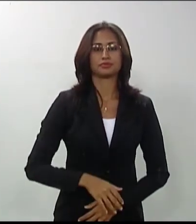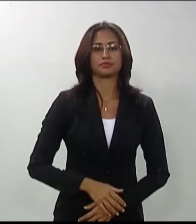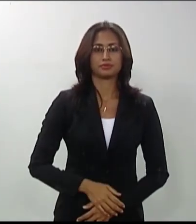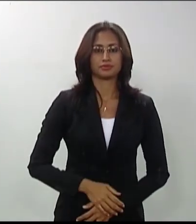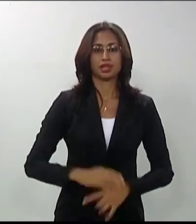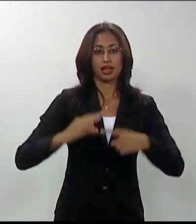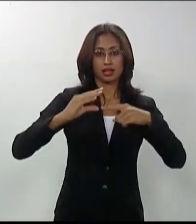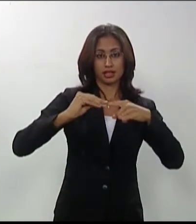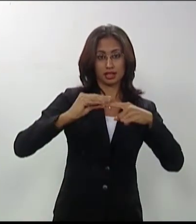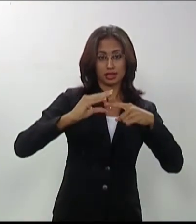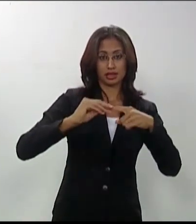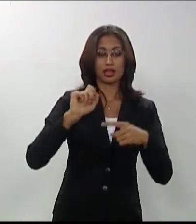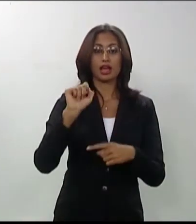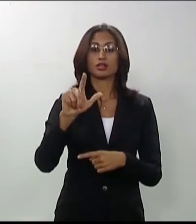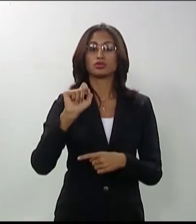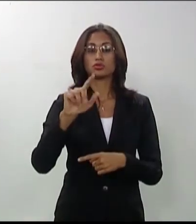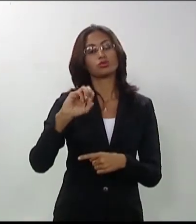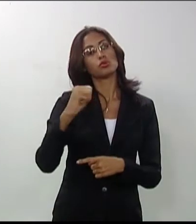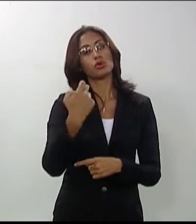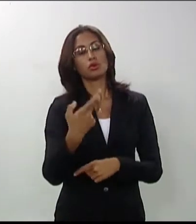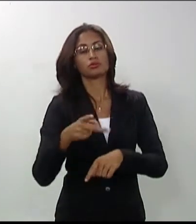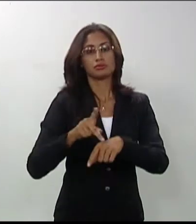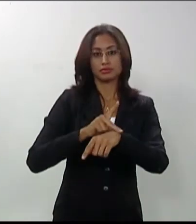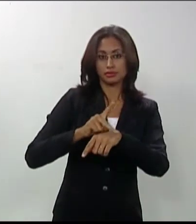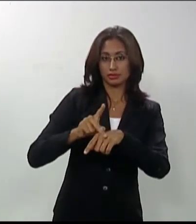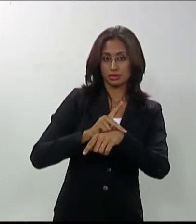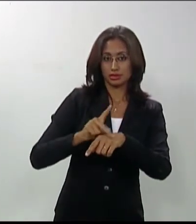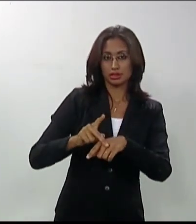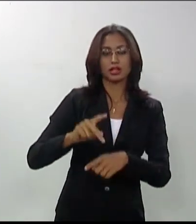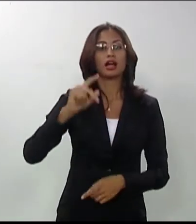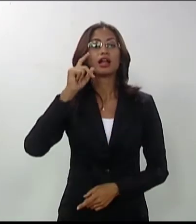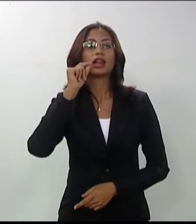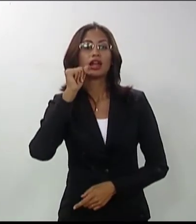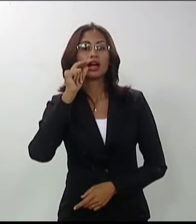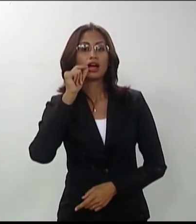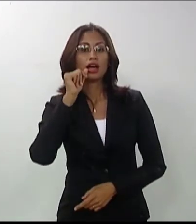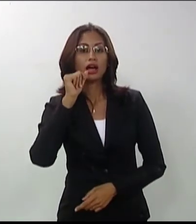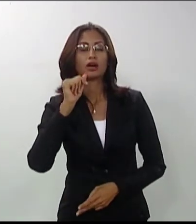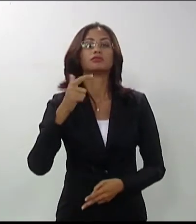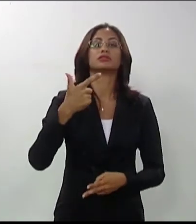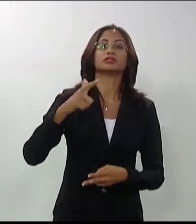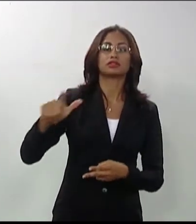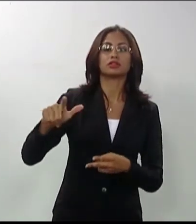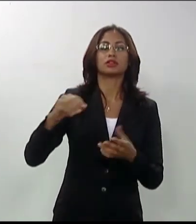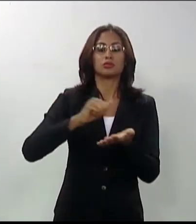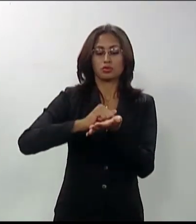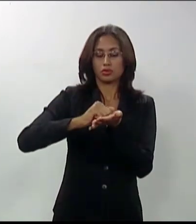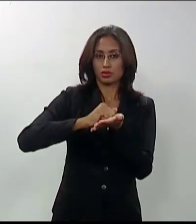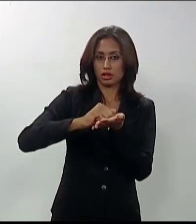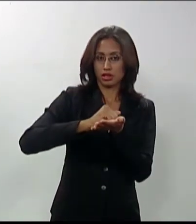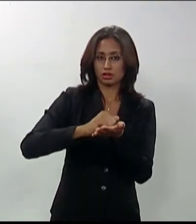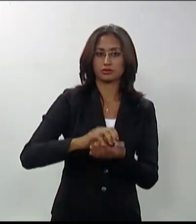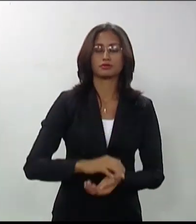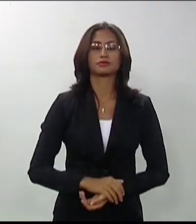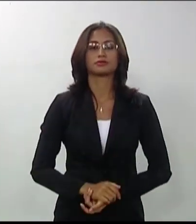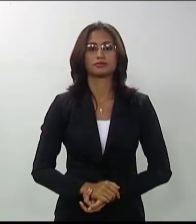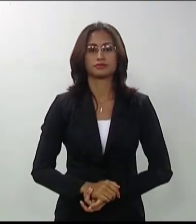.10. Após a conclusão da avaliação escrita, o candidato será encaminhado para a realização da avaliação prática. 7